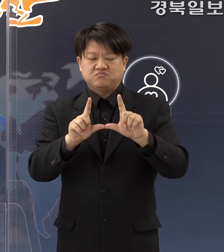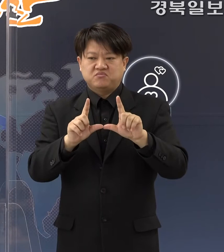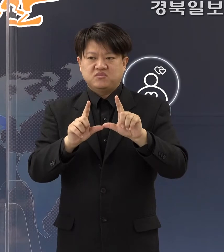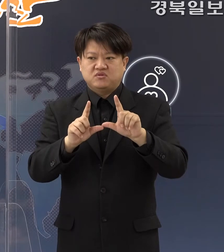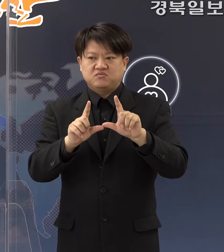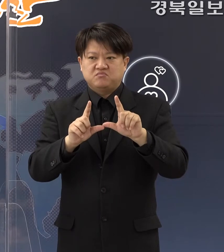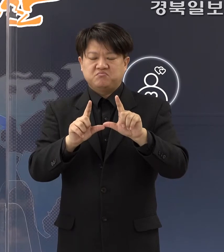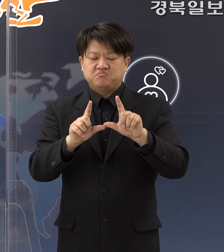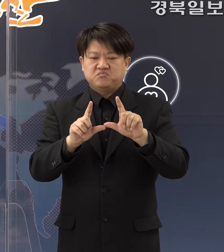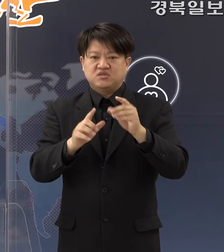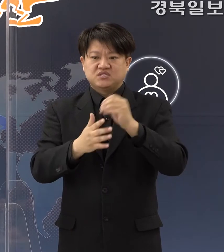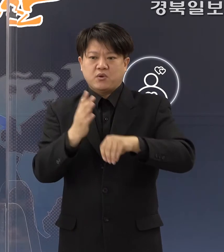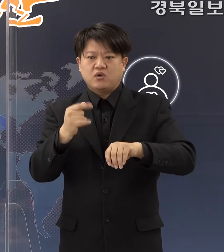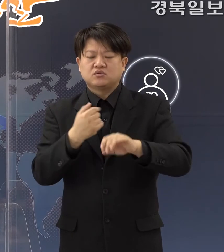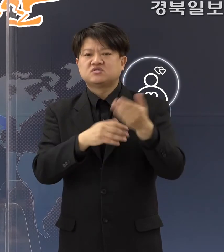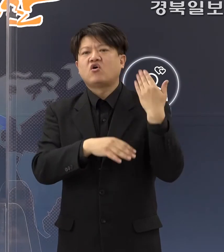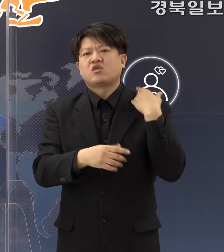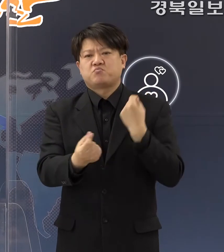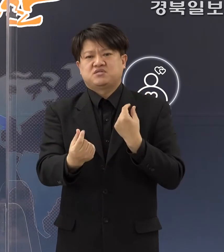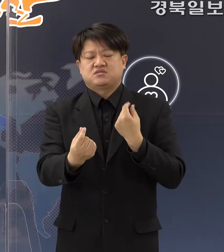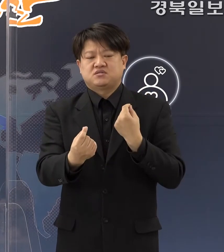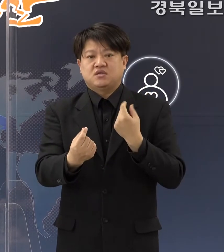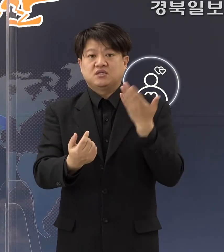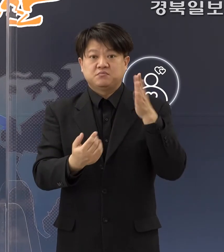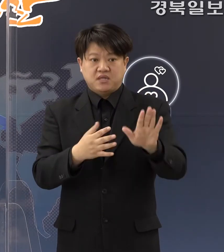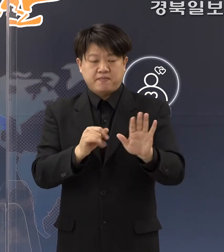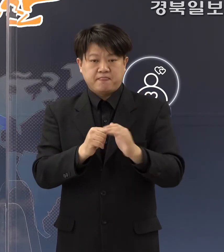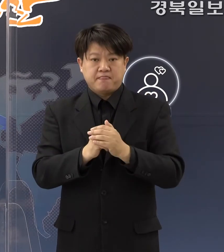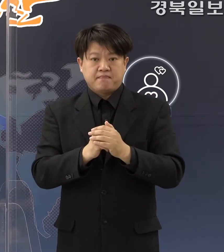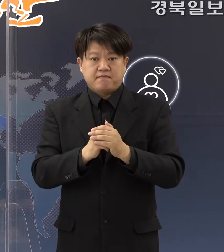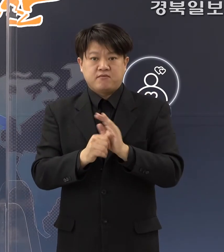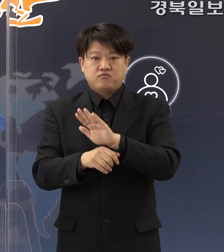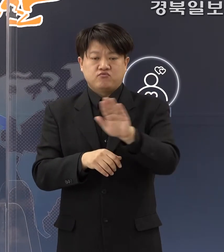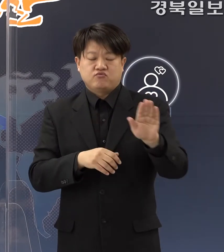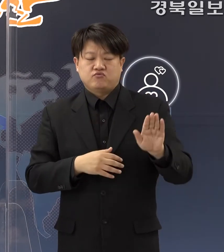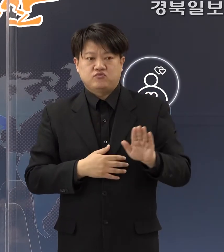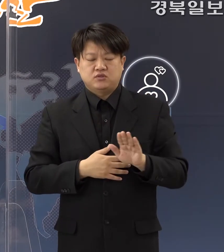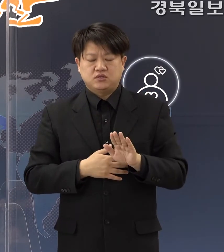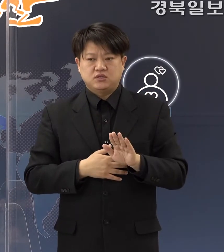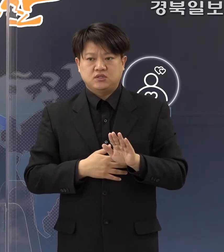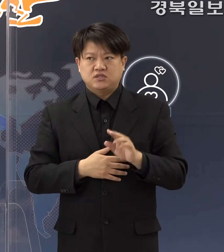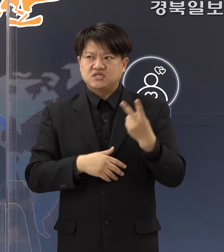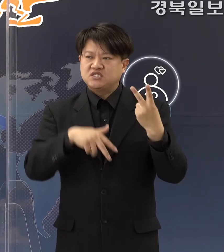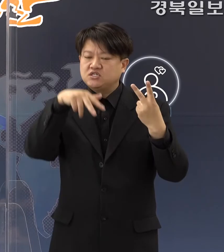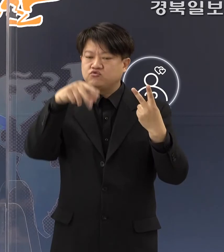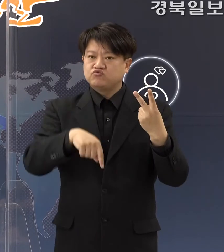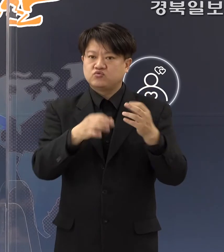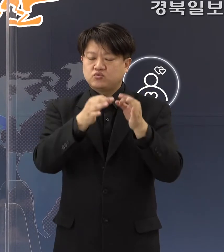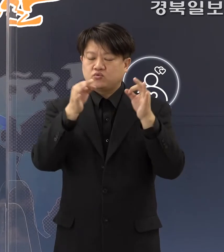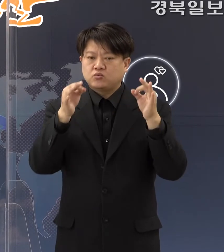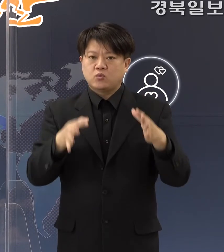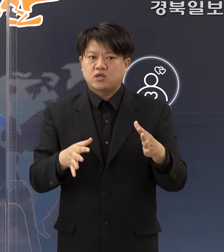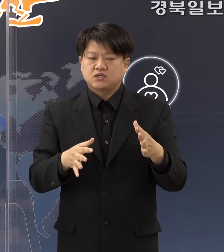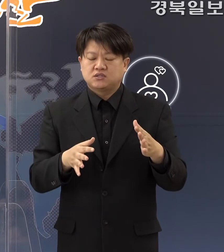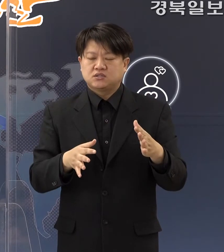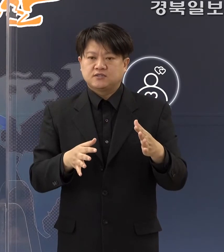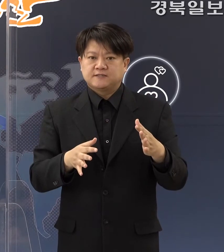정부안과 다름이 없습니다. 그렇지만 저희들이 한 2주간 저희들이